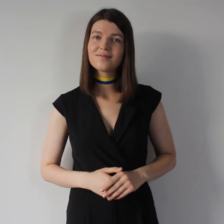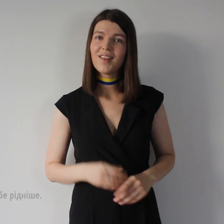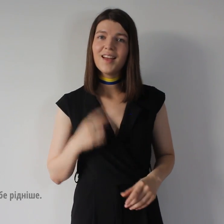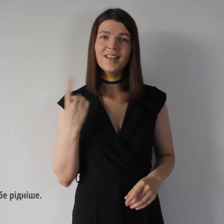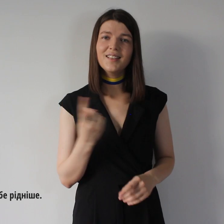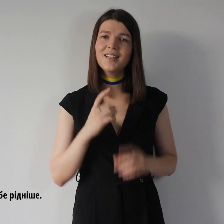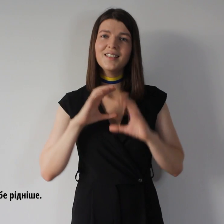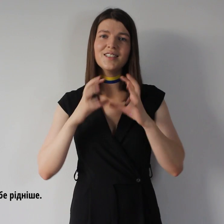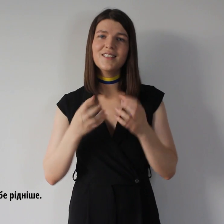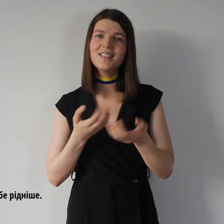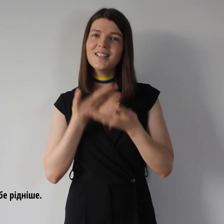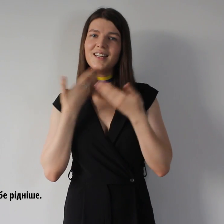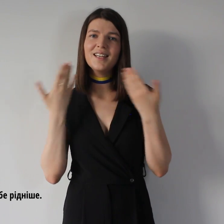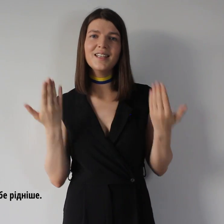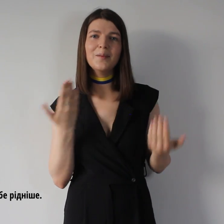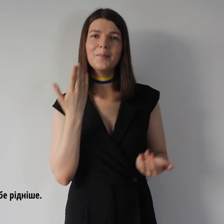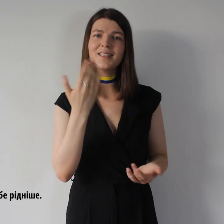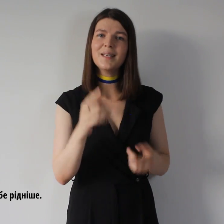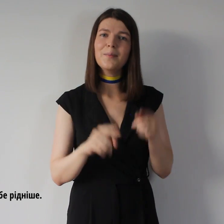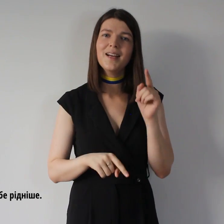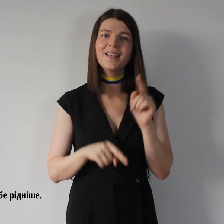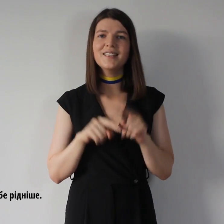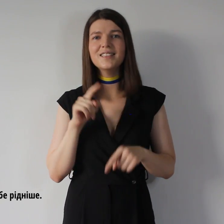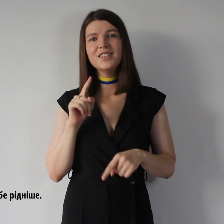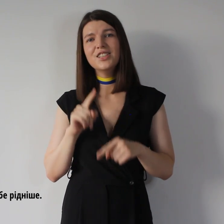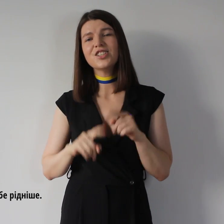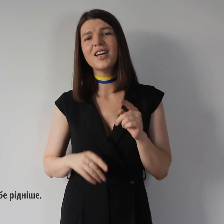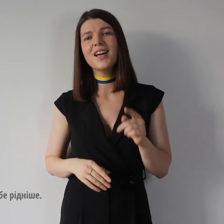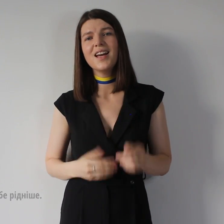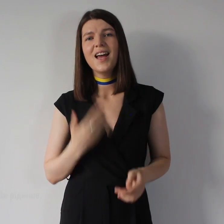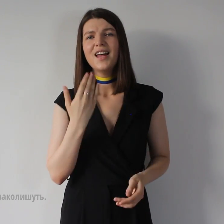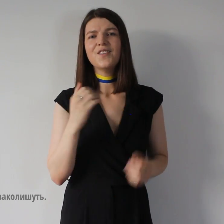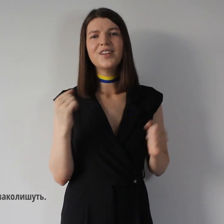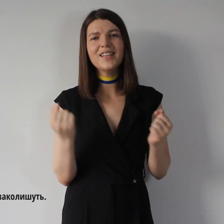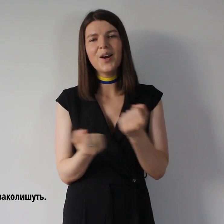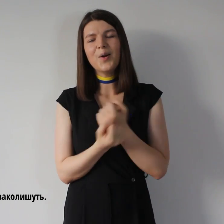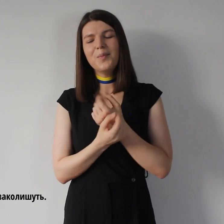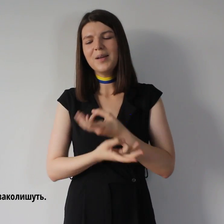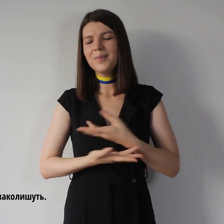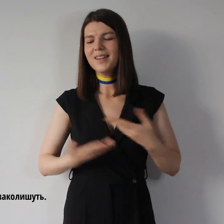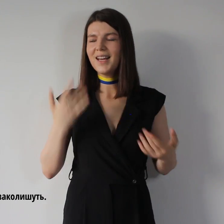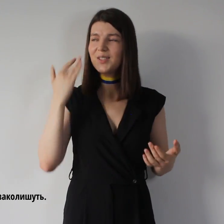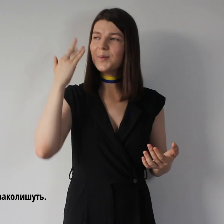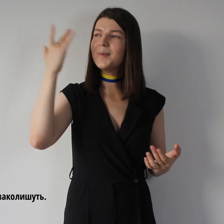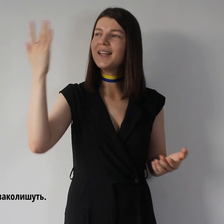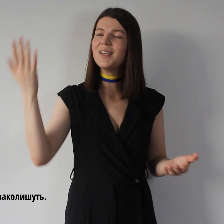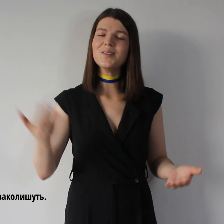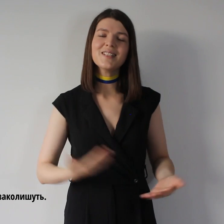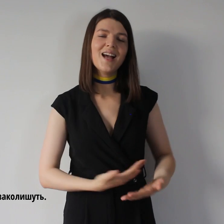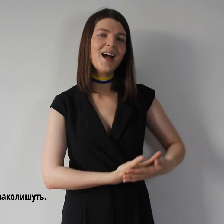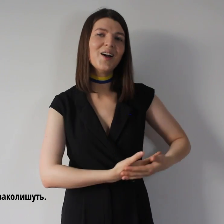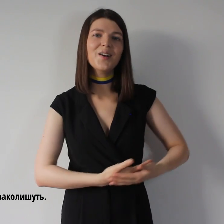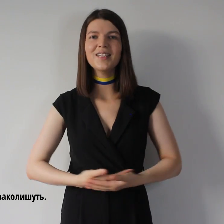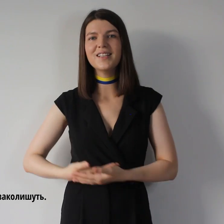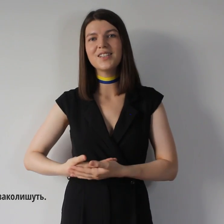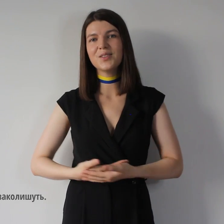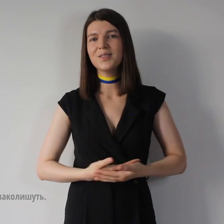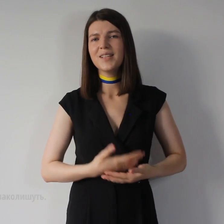Єдина в світі і нема тебе рідніше Твої обійми нашу мрію заколишуть